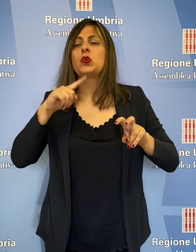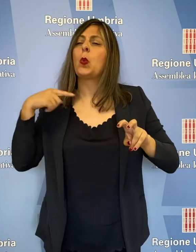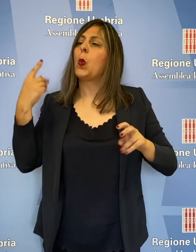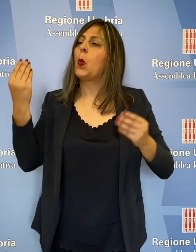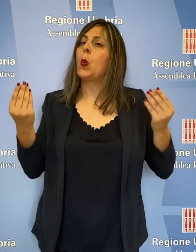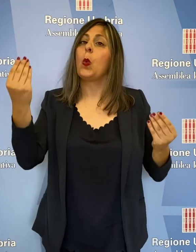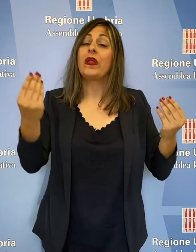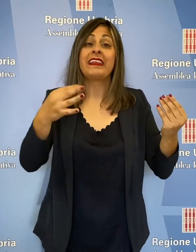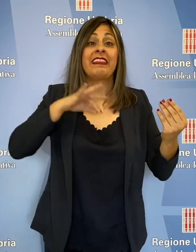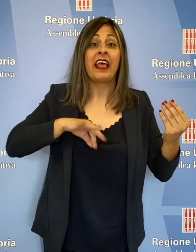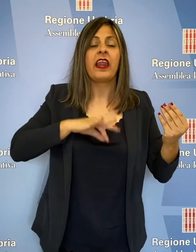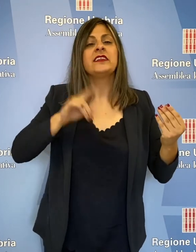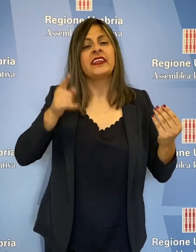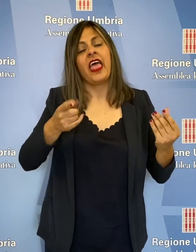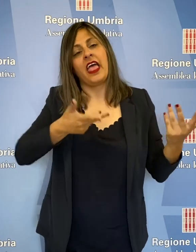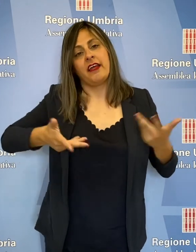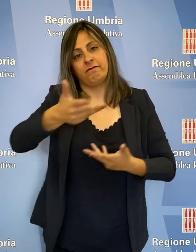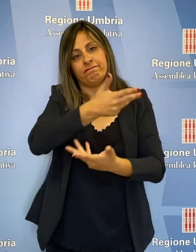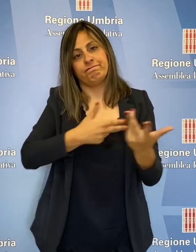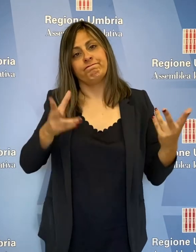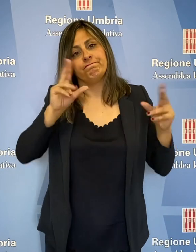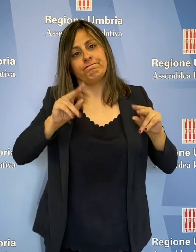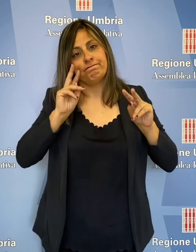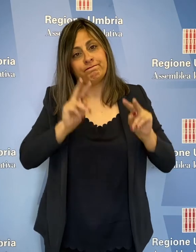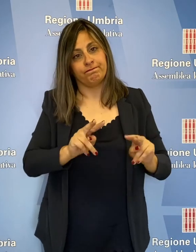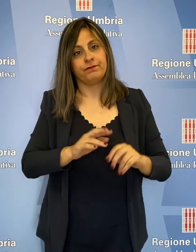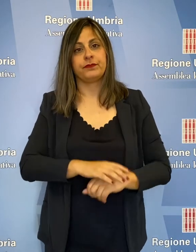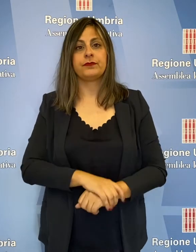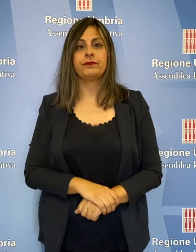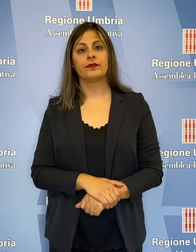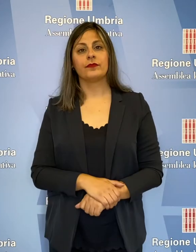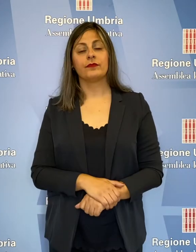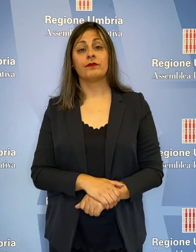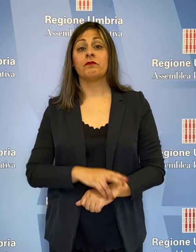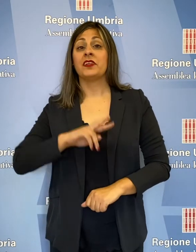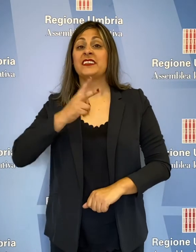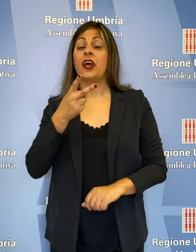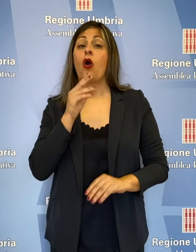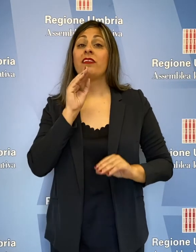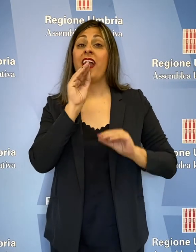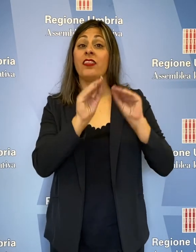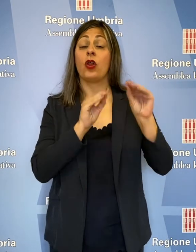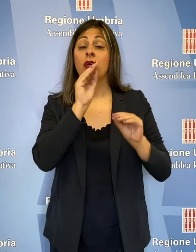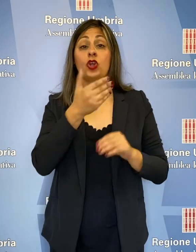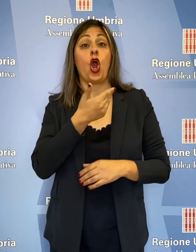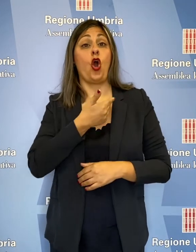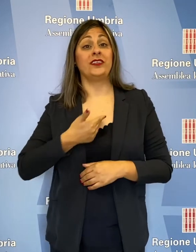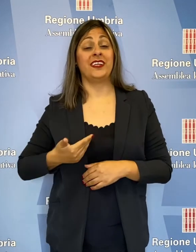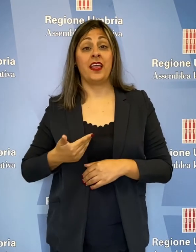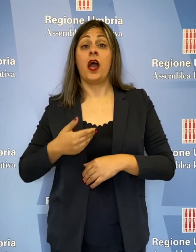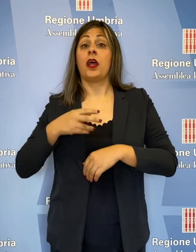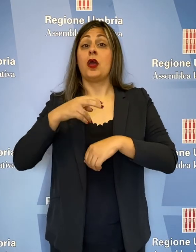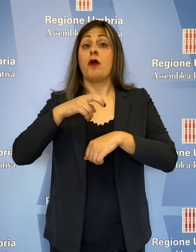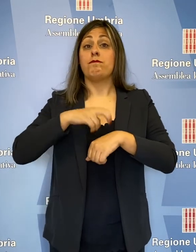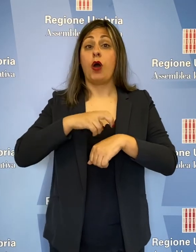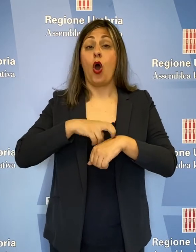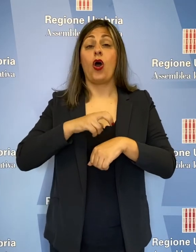interesse. Con la seconda interrogazione, i consiglieri Tommaso Bori, Michele Bettarelli, Simona Meloni e Fabio Paparelli del PD